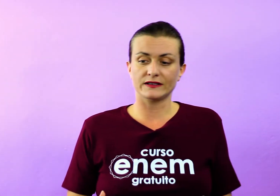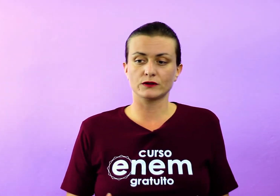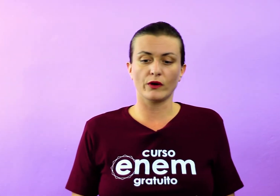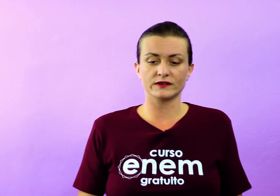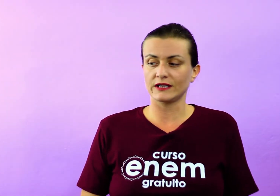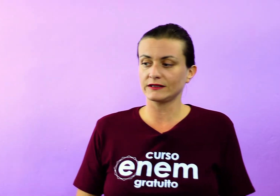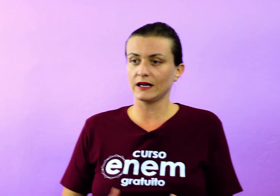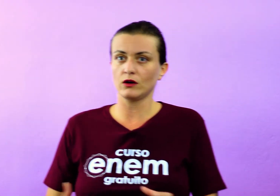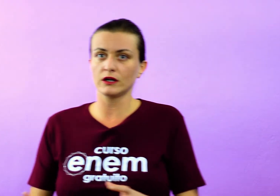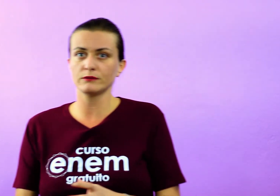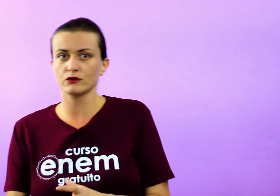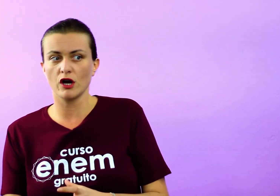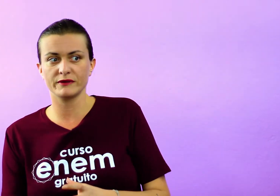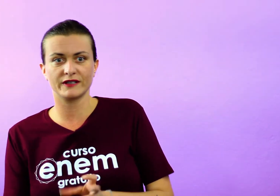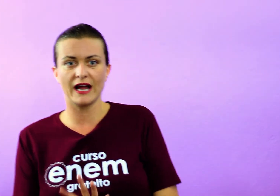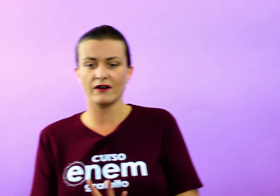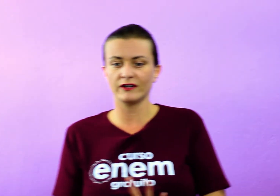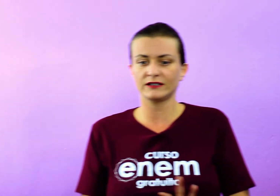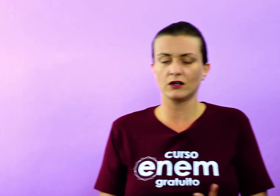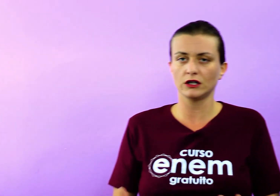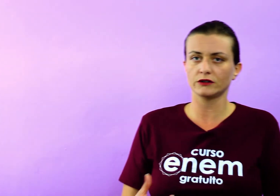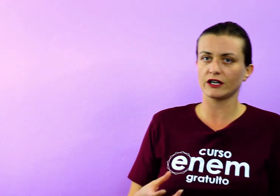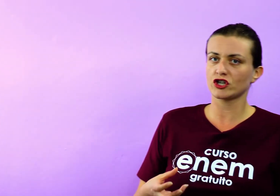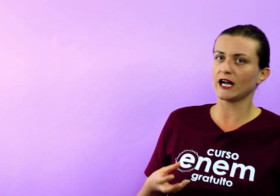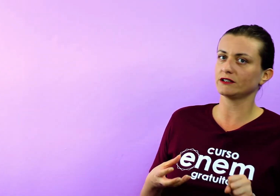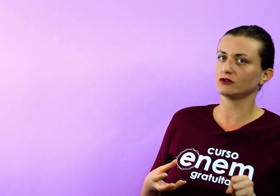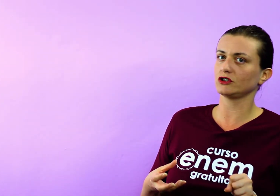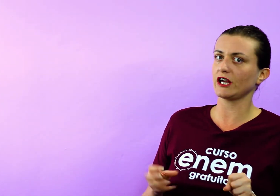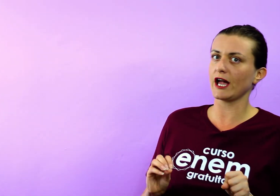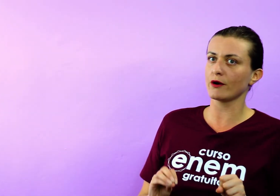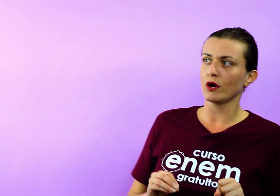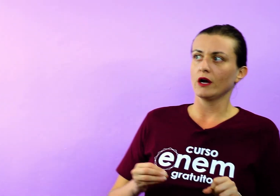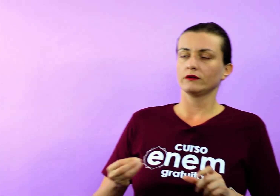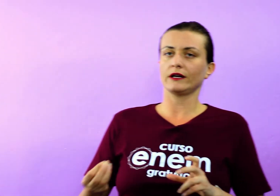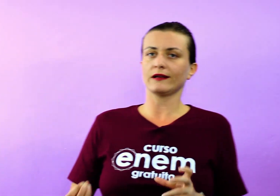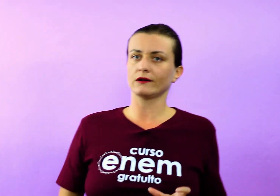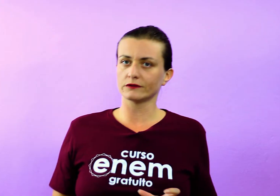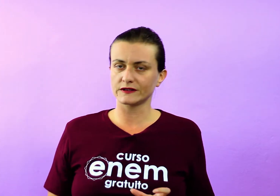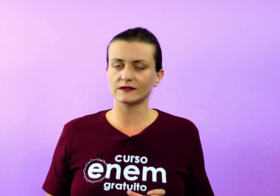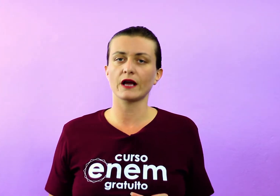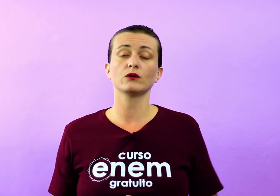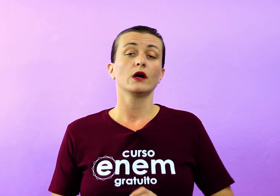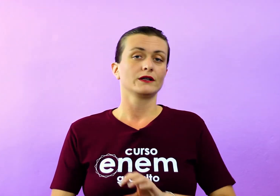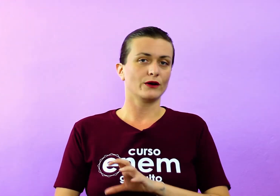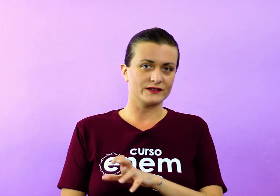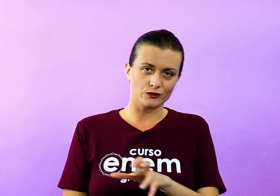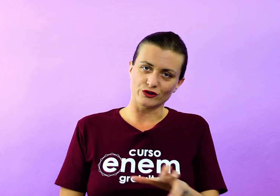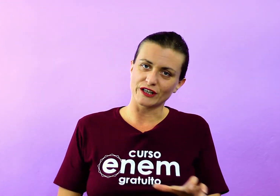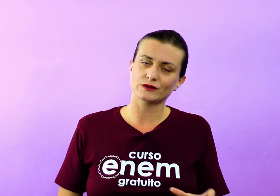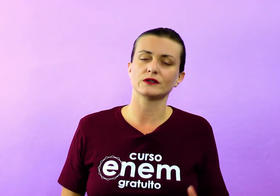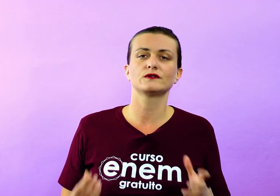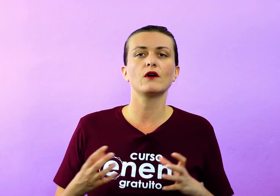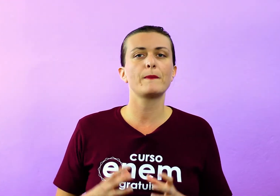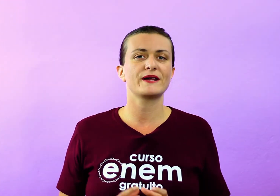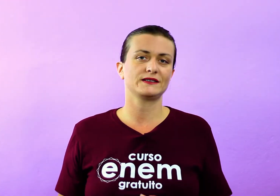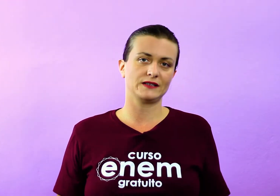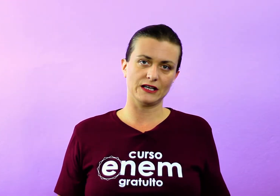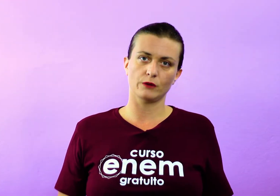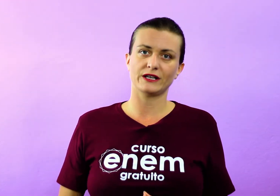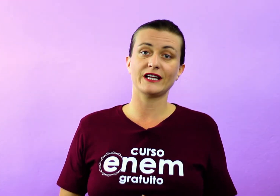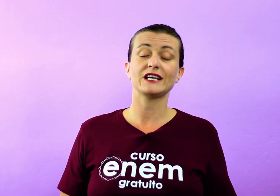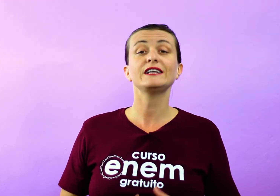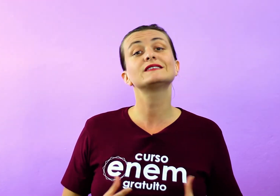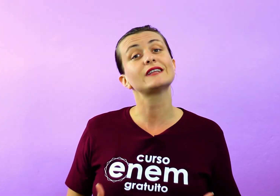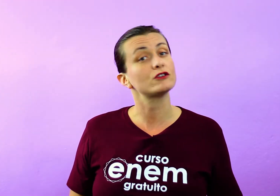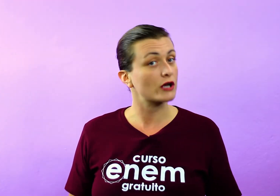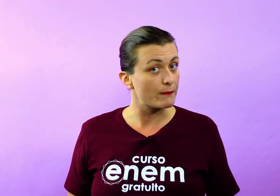essas coisas, Está rolando mão de obra escrava, está rolando retirada do dinheiro. O está acontecendo? Então, essas contradições vão aparecer